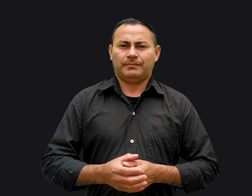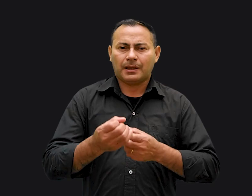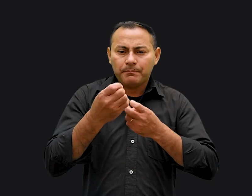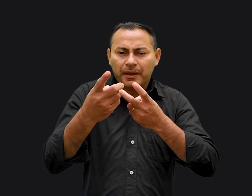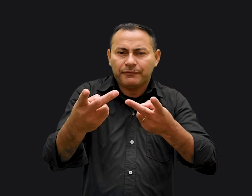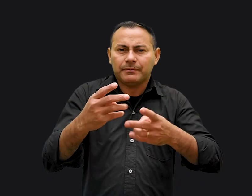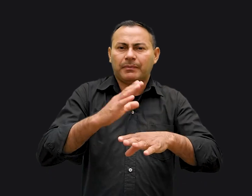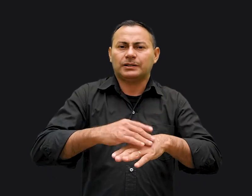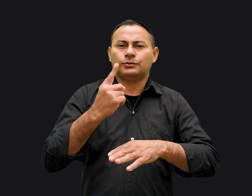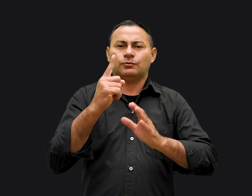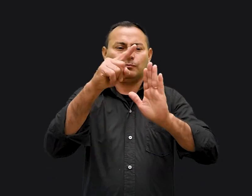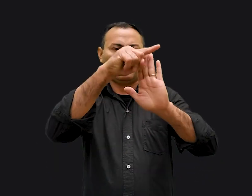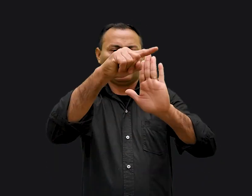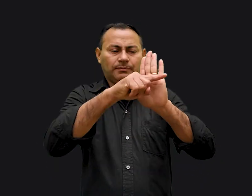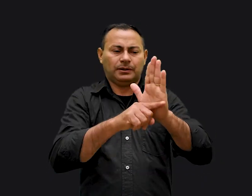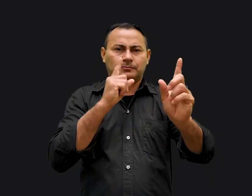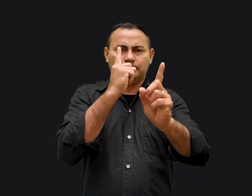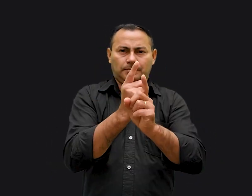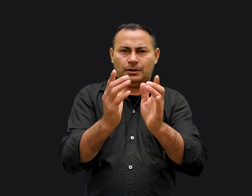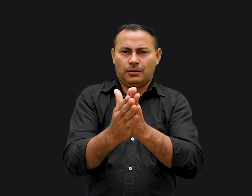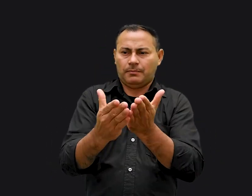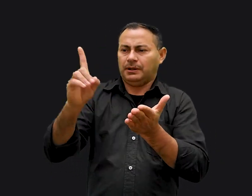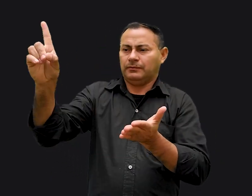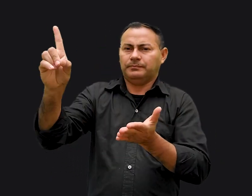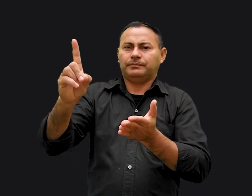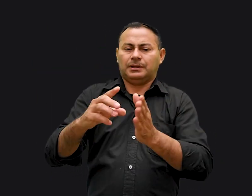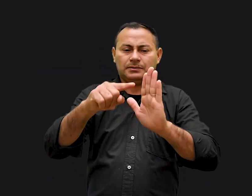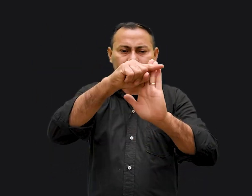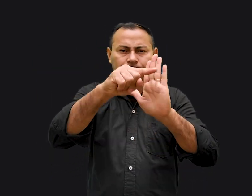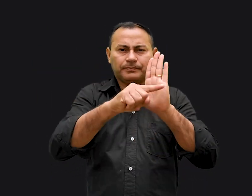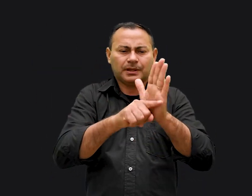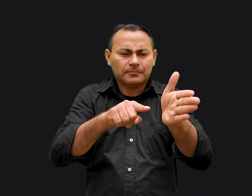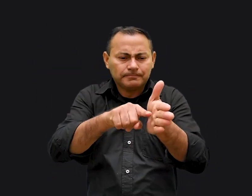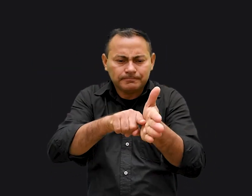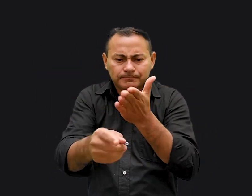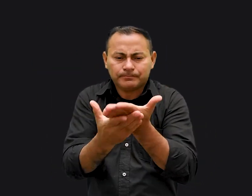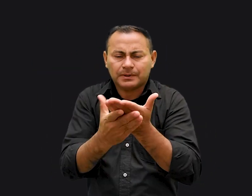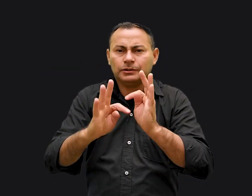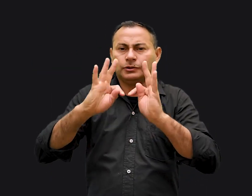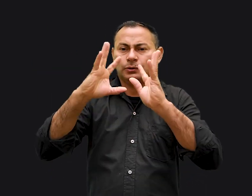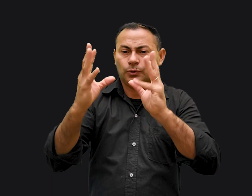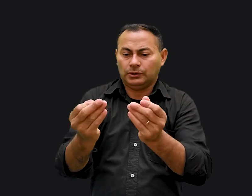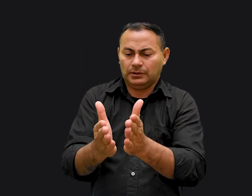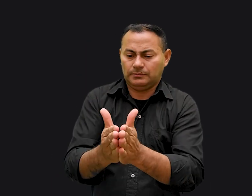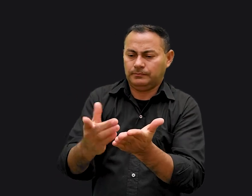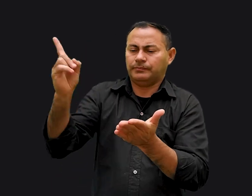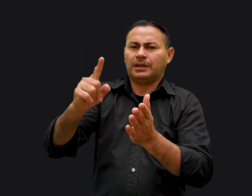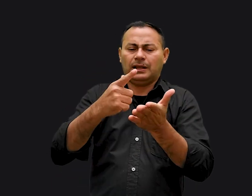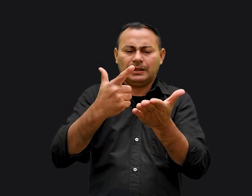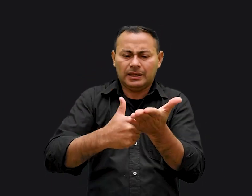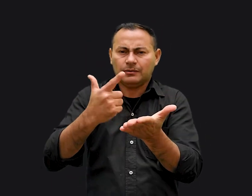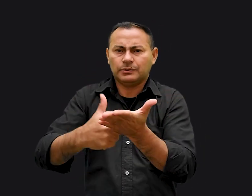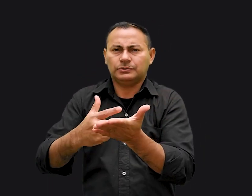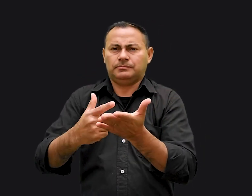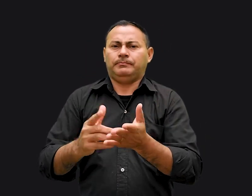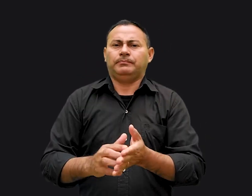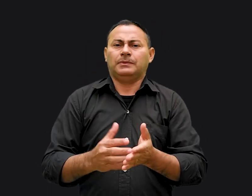Bem-vindo para mais um programa Encontro com a Palavra. Esse programa é uma pesquisa de toda a Bíblia, livro por livro. Estamos